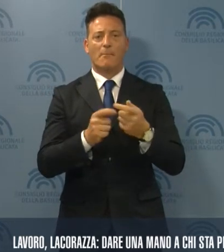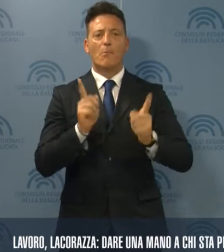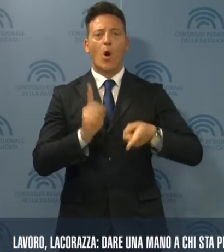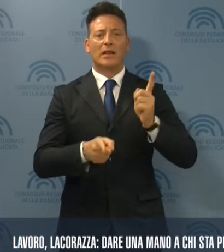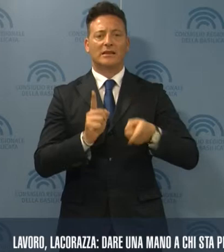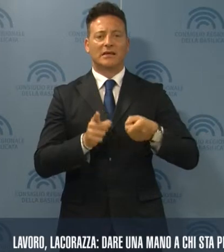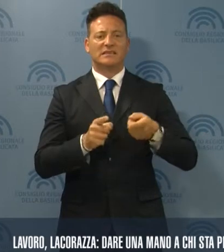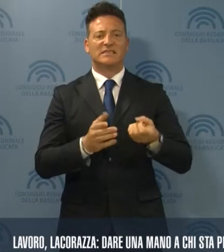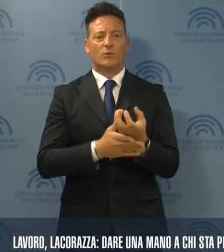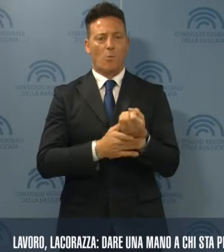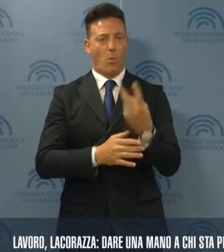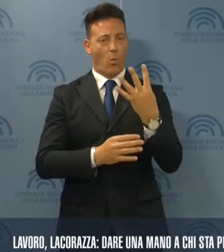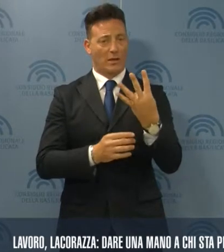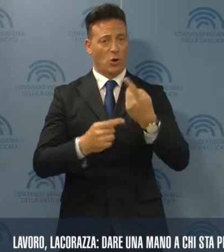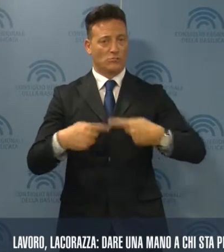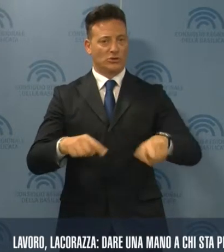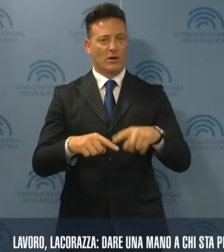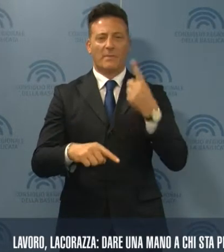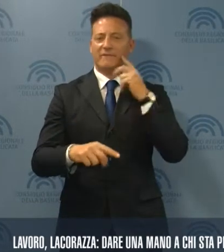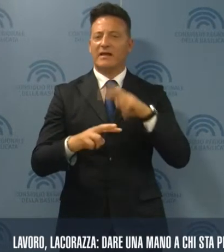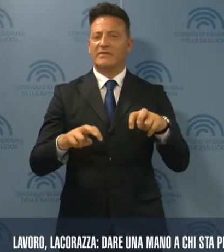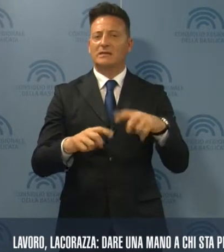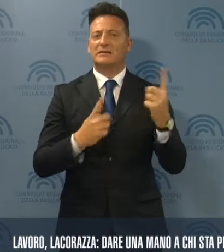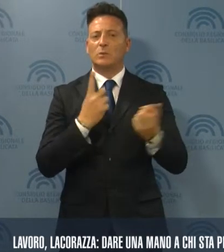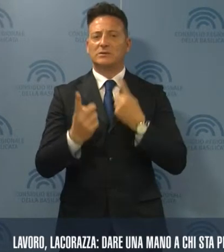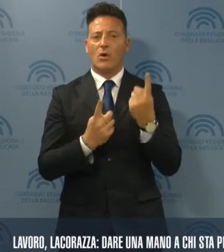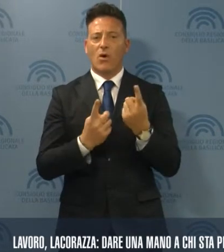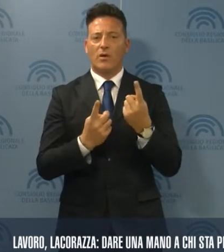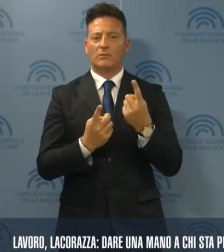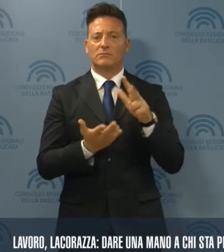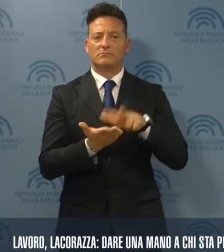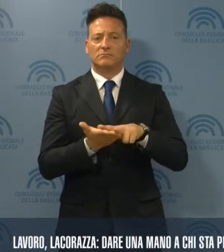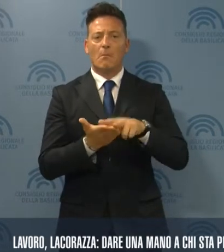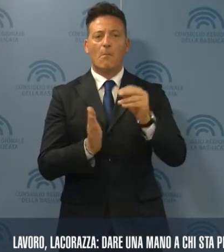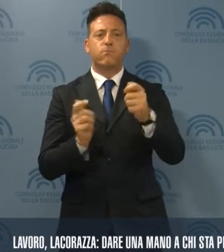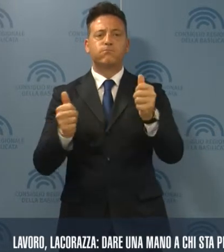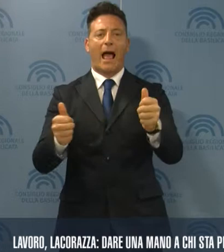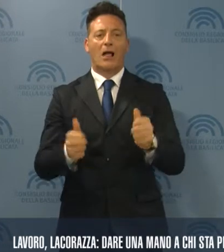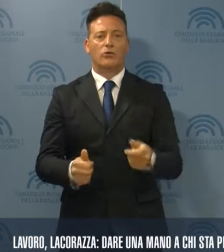Quarta Commissione anche per verificare lo stato di attuazione dei bandi per il sostegno alle imprese.